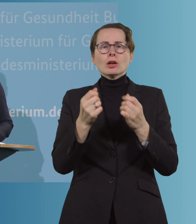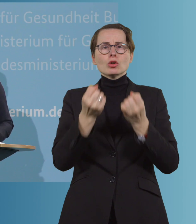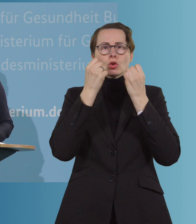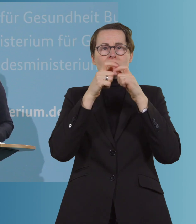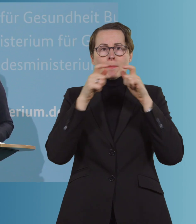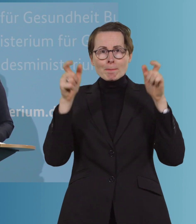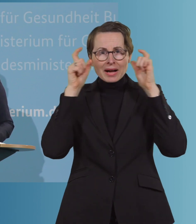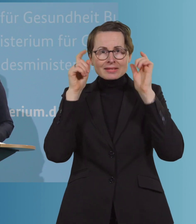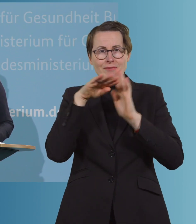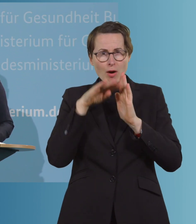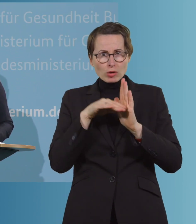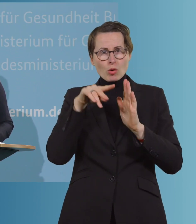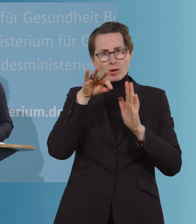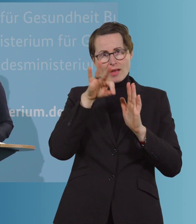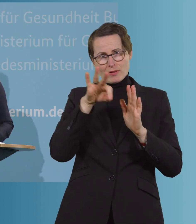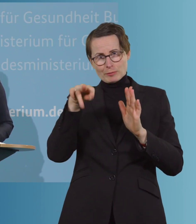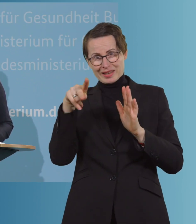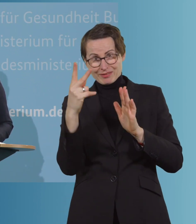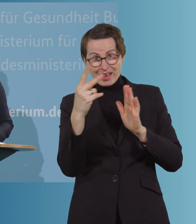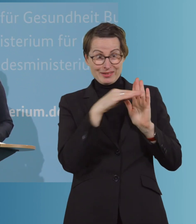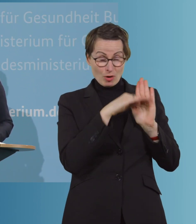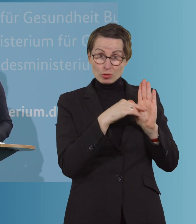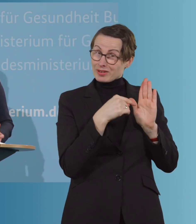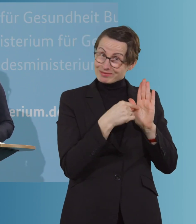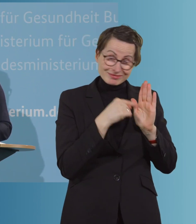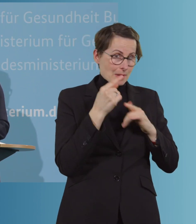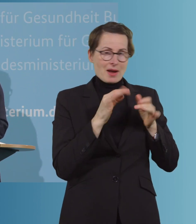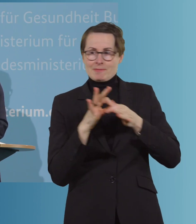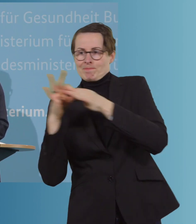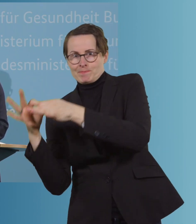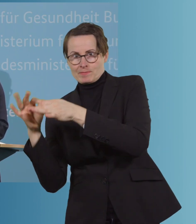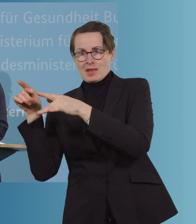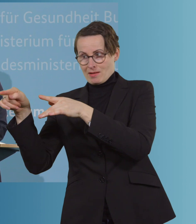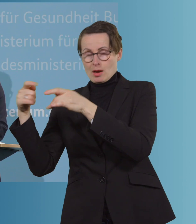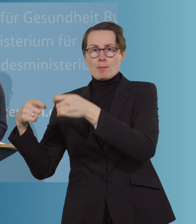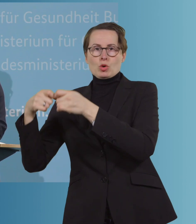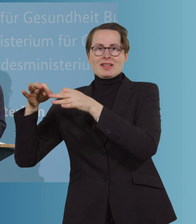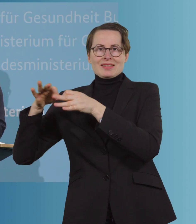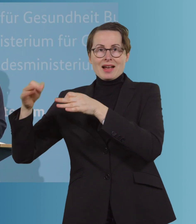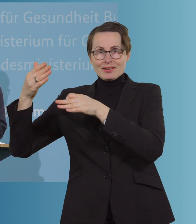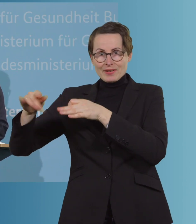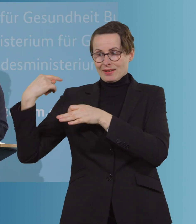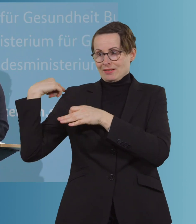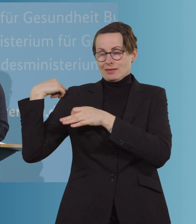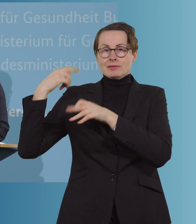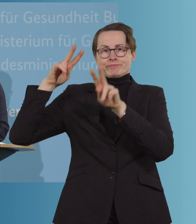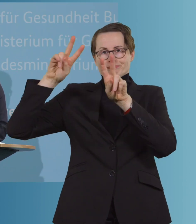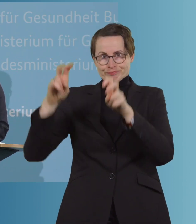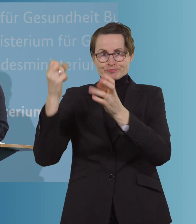-Masken, all diese Verordnungen fußen darauf, dass eben der Bundestag die epidemische Lage nationaler Tragweite festgestellt hat.